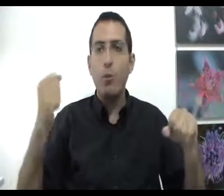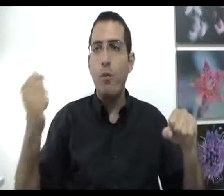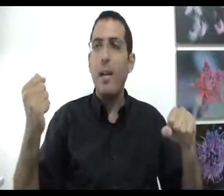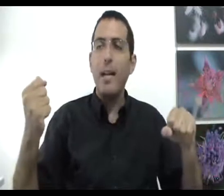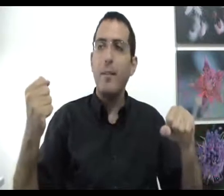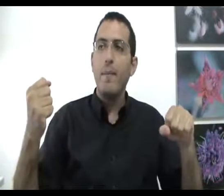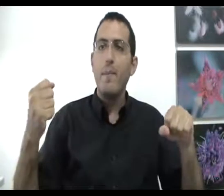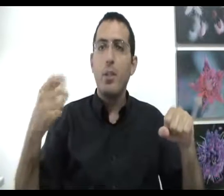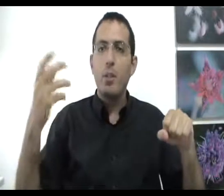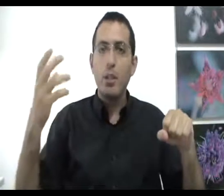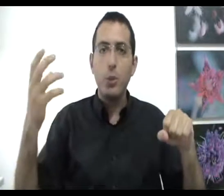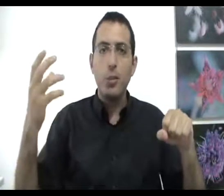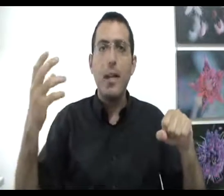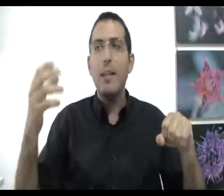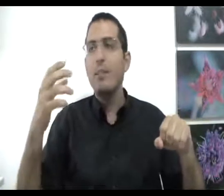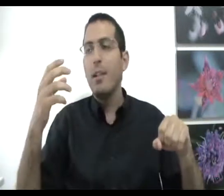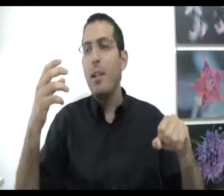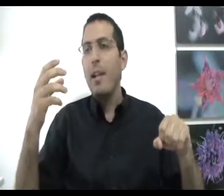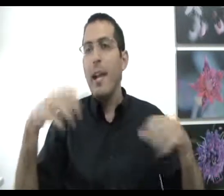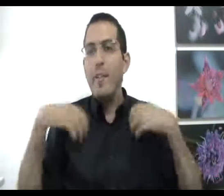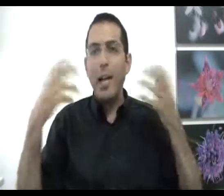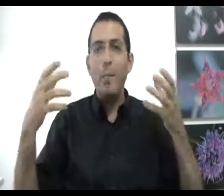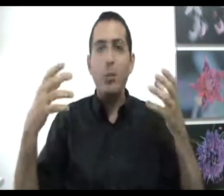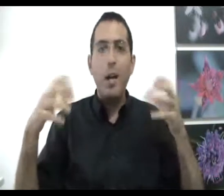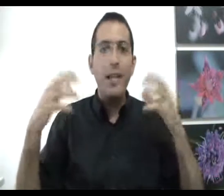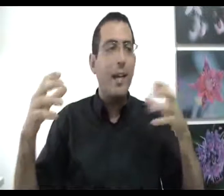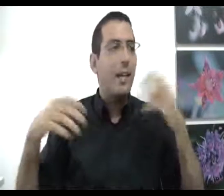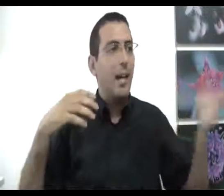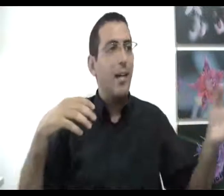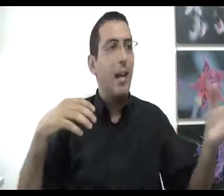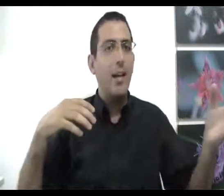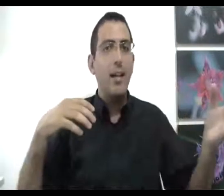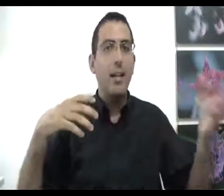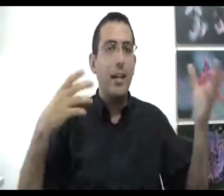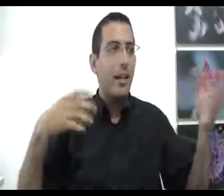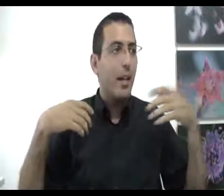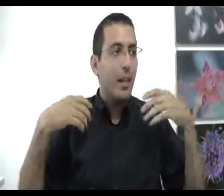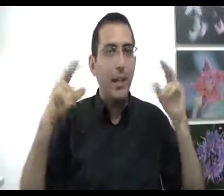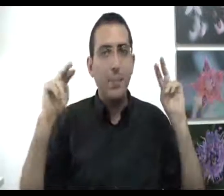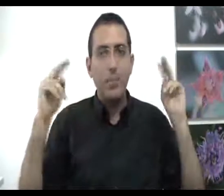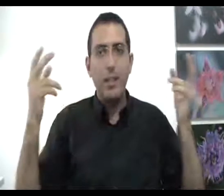גוף אחד, ישות אחת, העבירה מתוך האנרגיה לאנרגיה, במובן